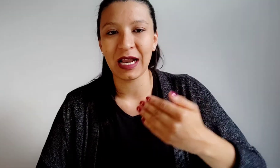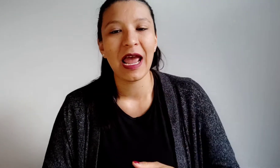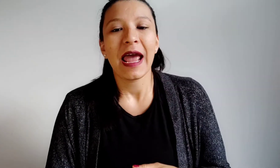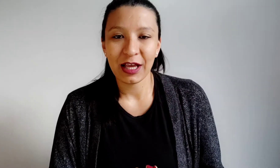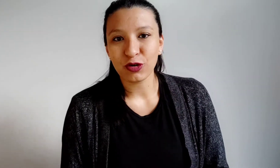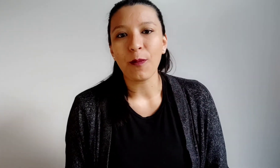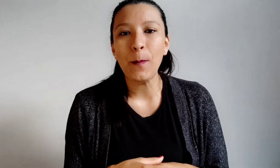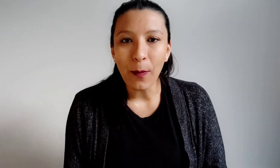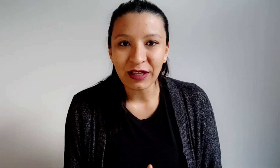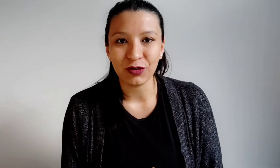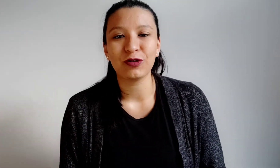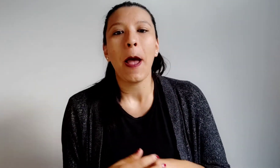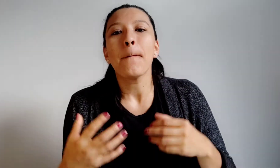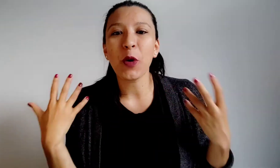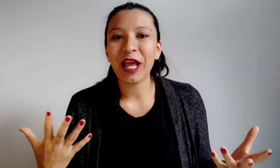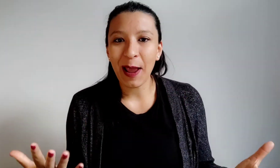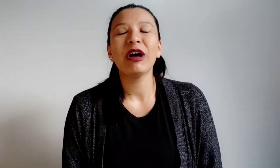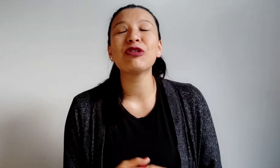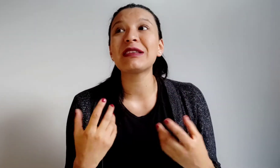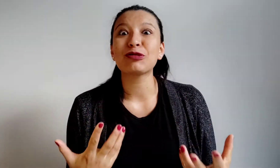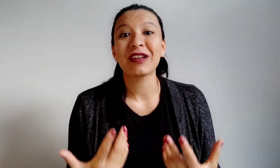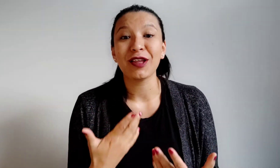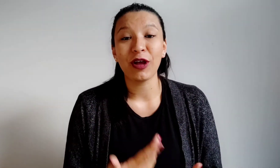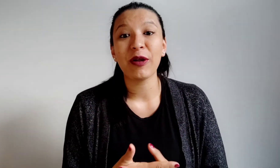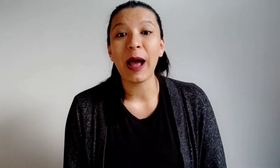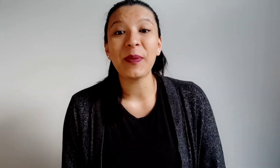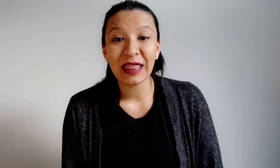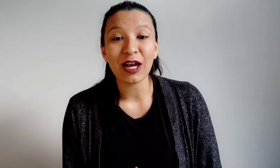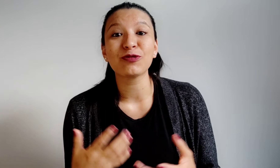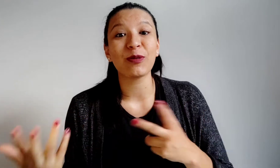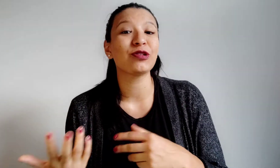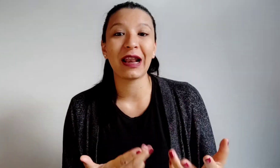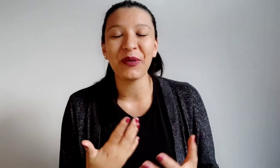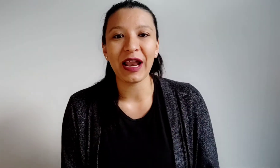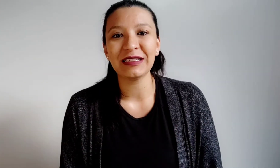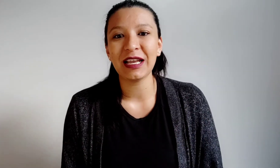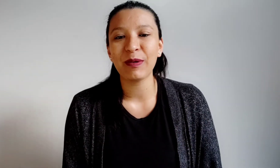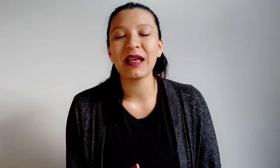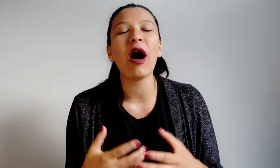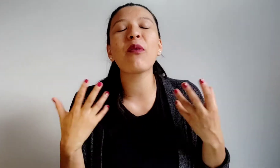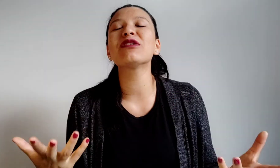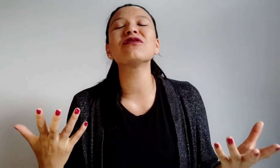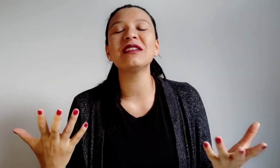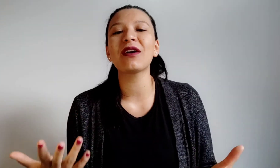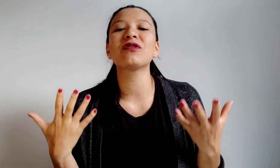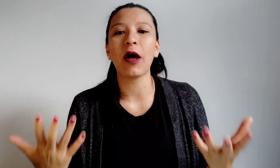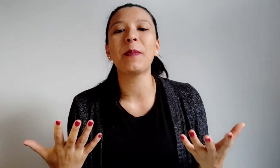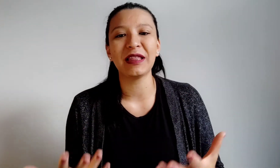esos momentos. Por ejemplo, cuando estamos tratando de aprender los verbos irregulares en el pasado. ¿A cuántos no les ha costado aprender